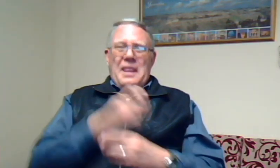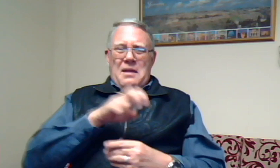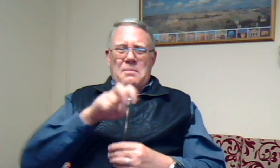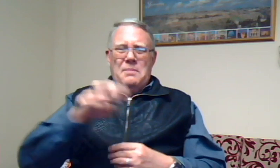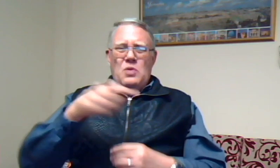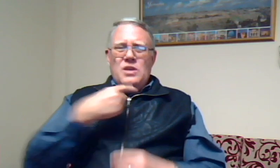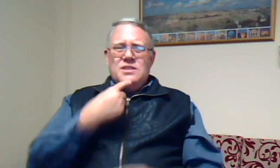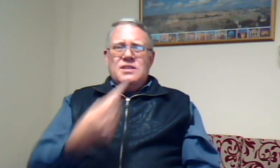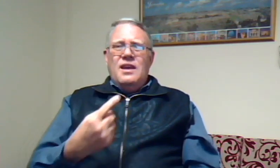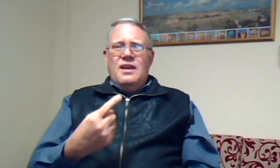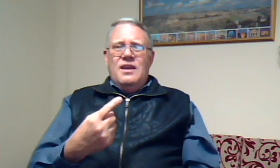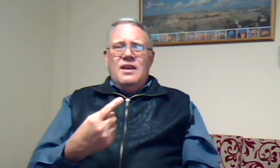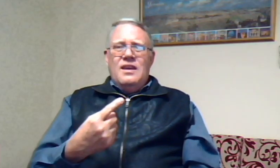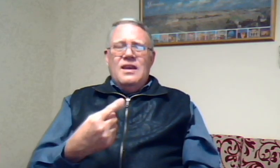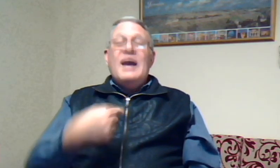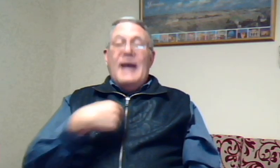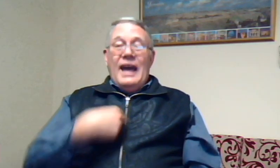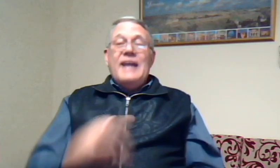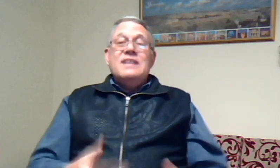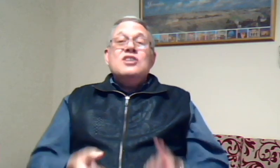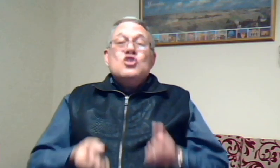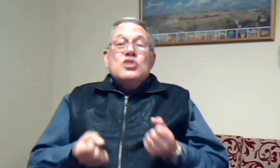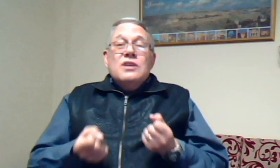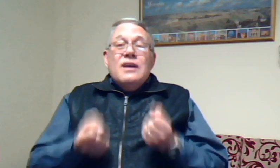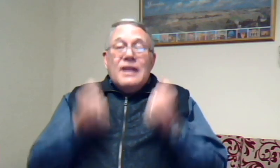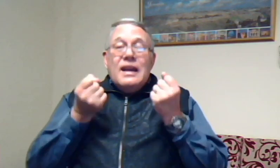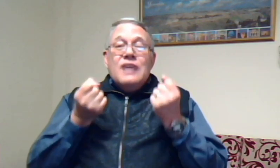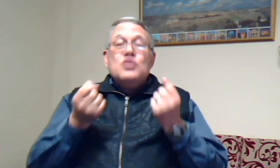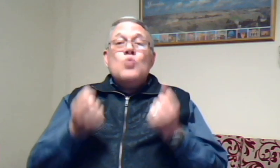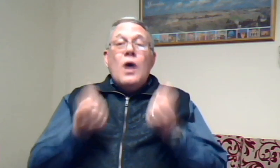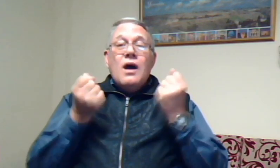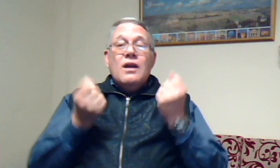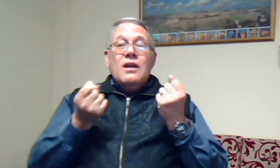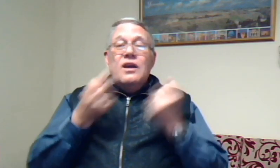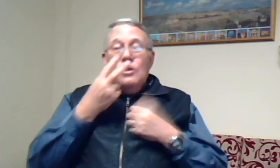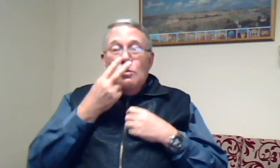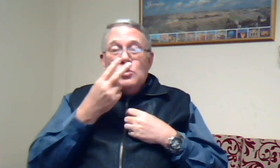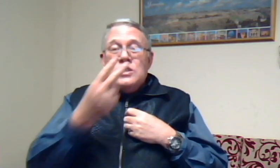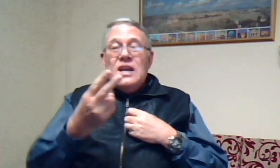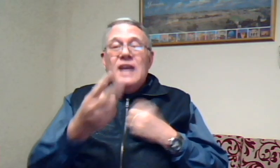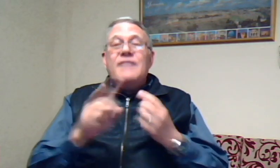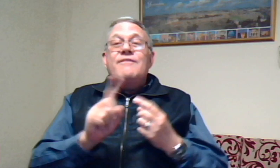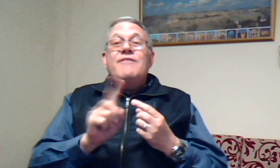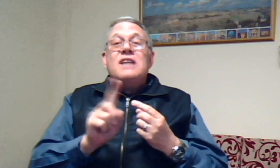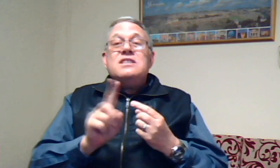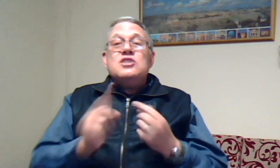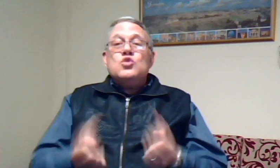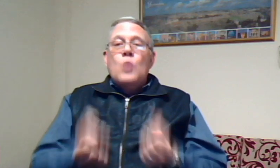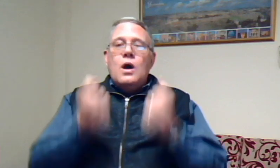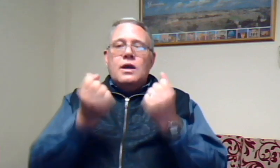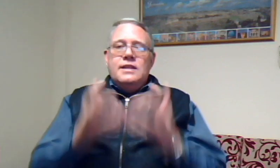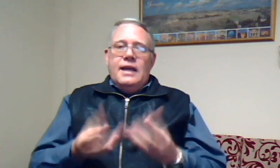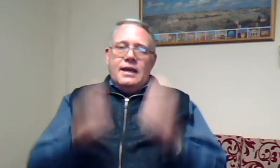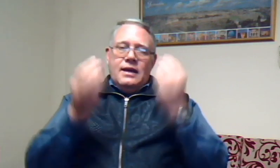Paulus sê Ek het Kry Zwaar Kom ons kyk Wat sy zwaar Het hy gekry